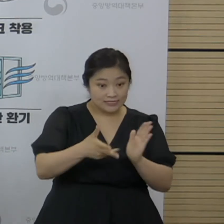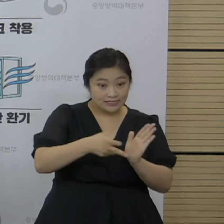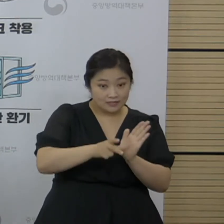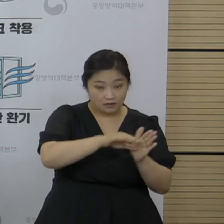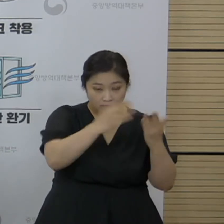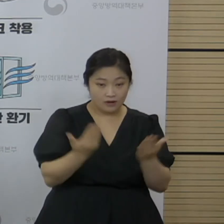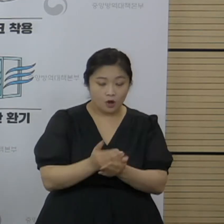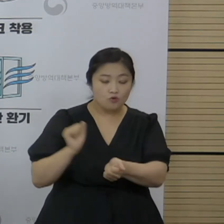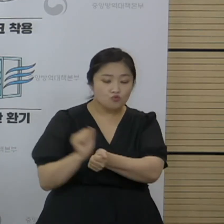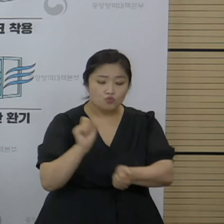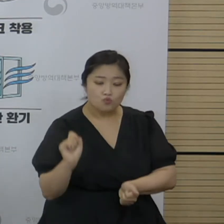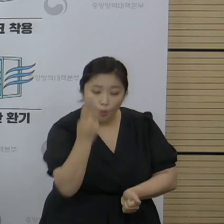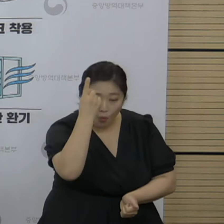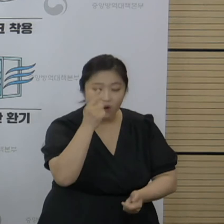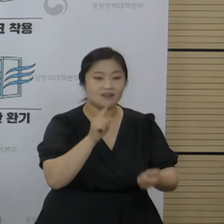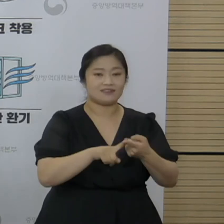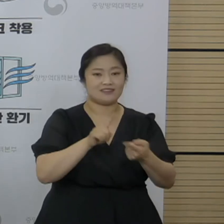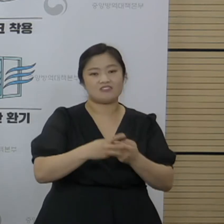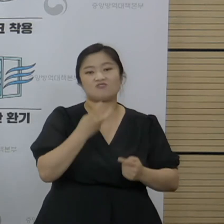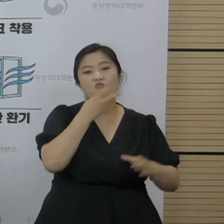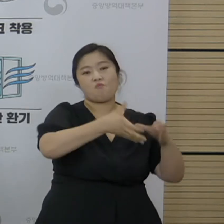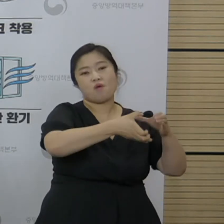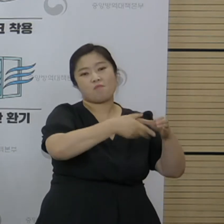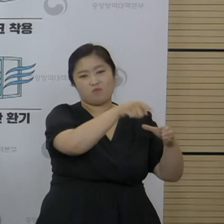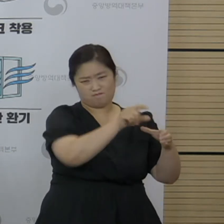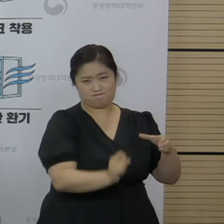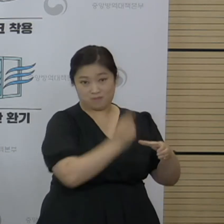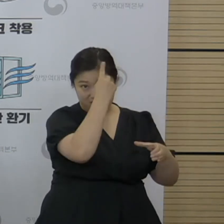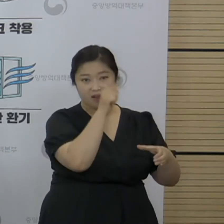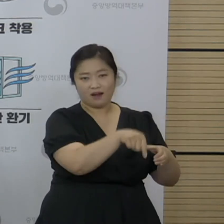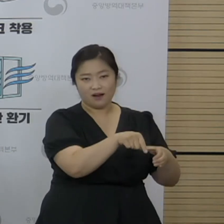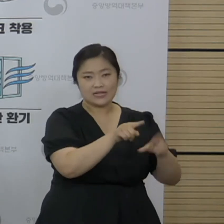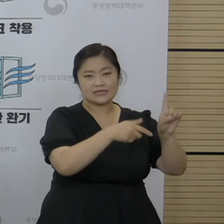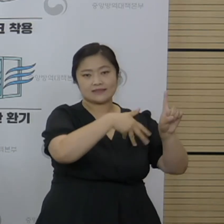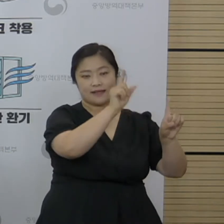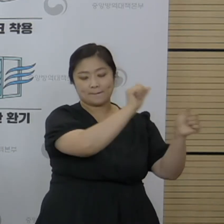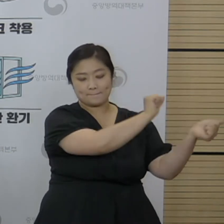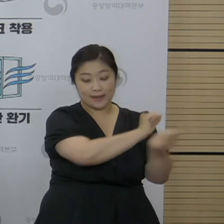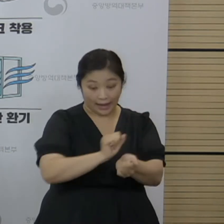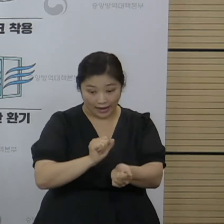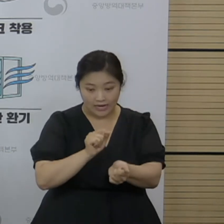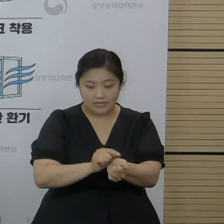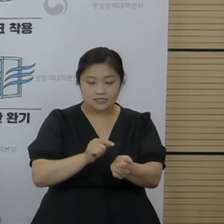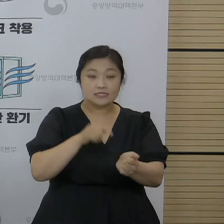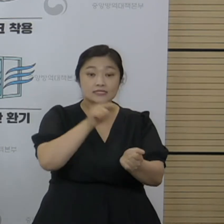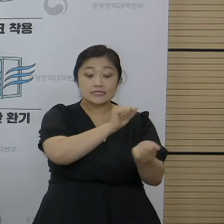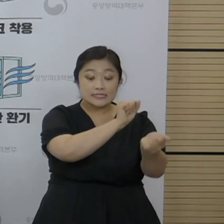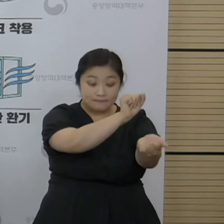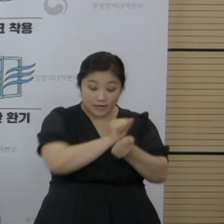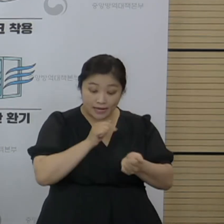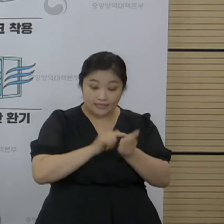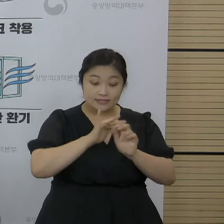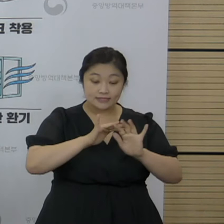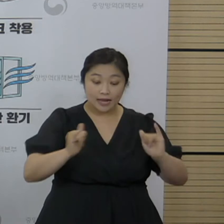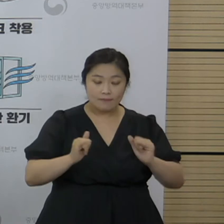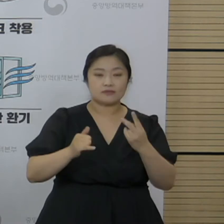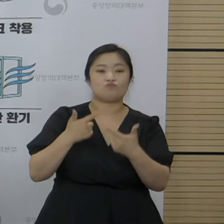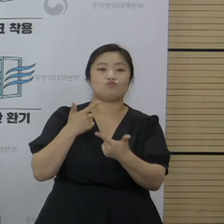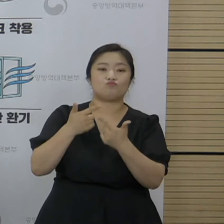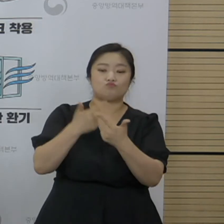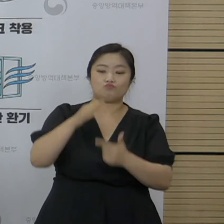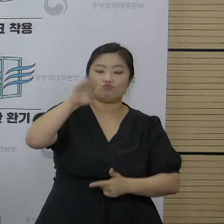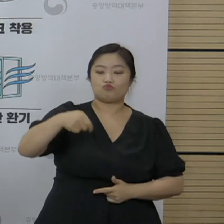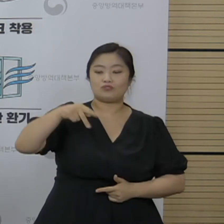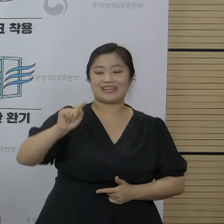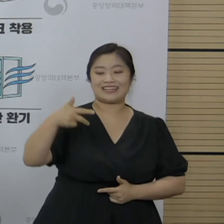감염 경로가 서울 마포구 펍에서 1차적으로 감염됐고 이렇게 감염된 사람이 부산 진구에 있는